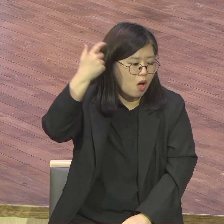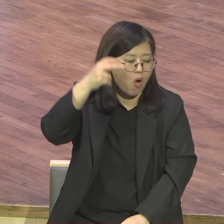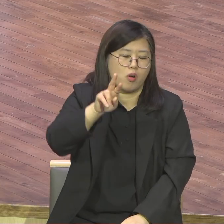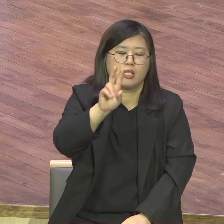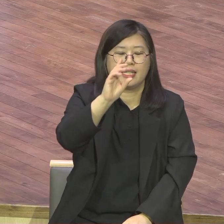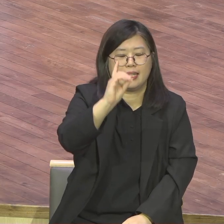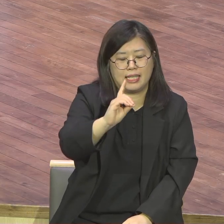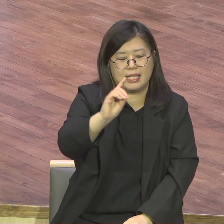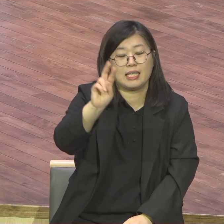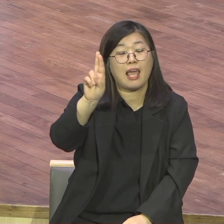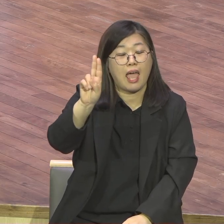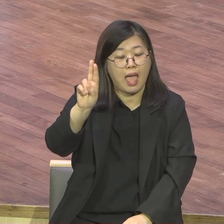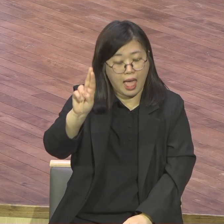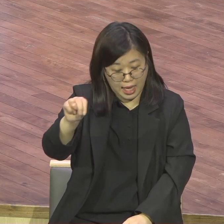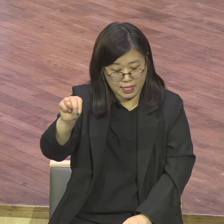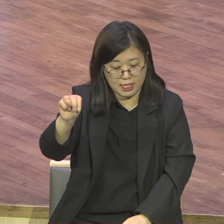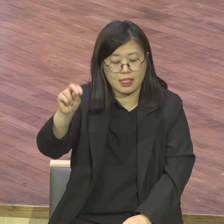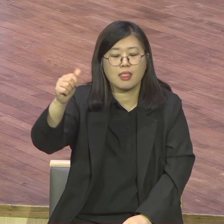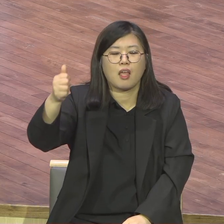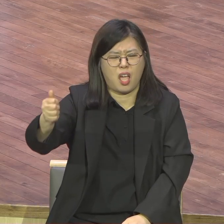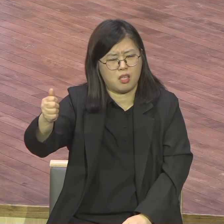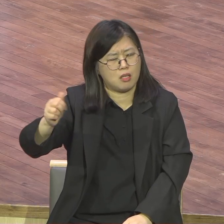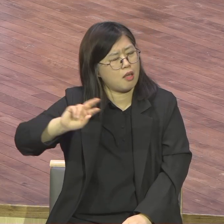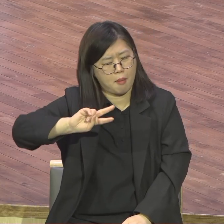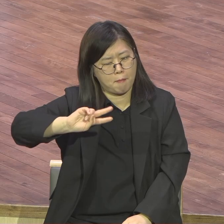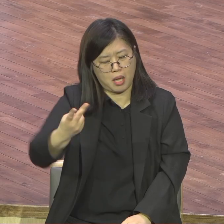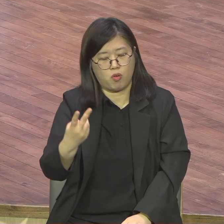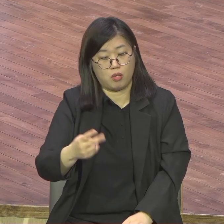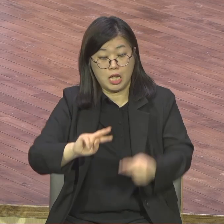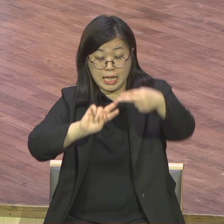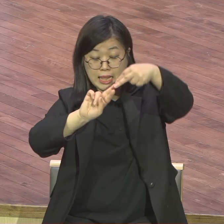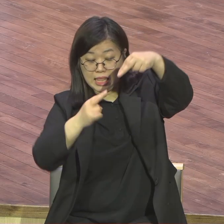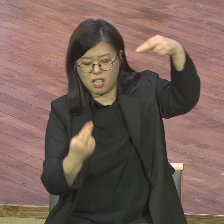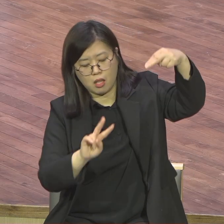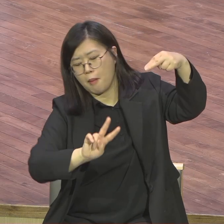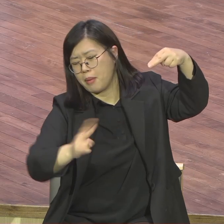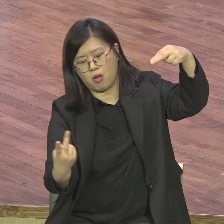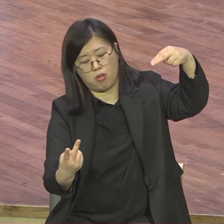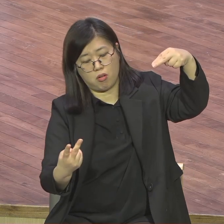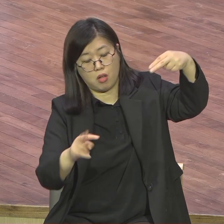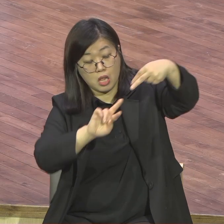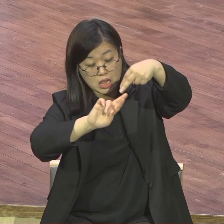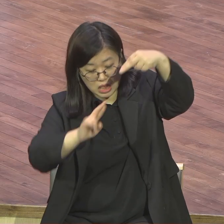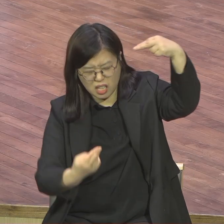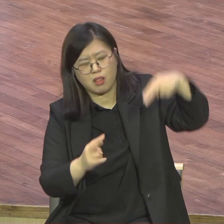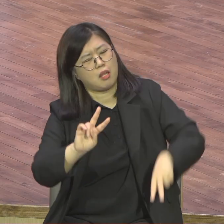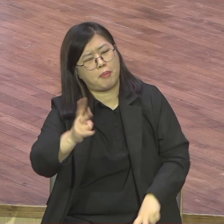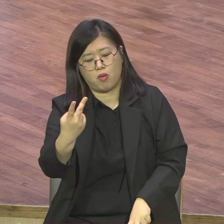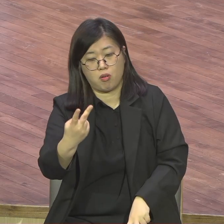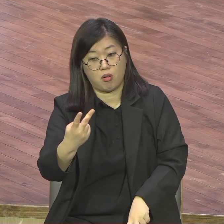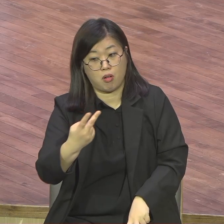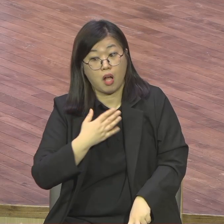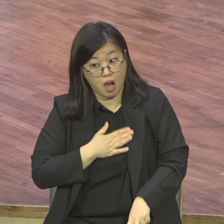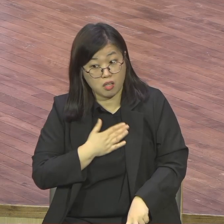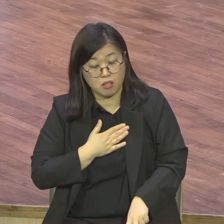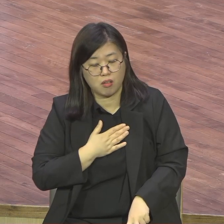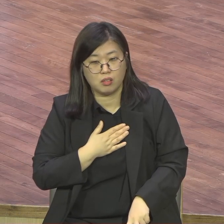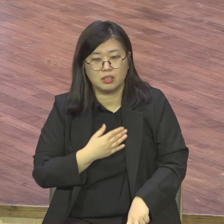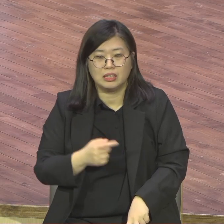바뀝니다 영적 DNA가 바뀌어져야 하나님을 할 수가 있어요 영적 DNA 그러니까